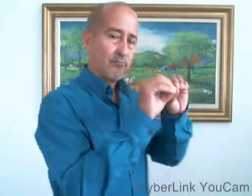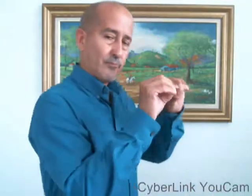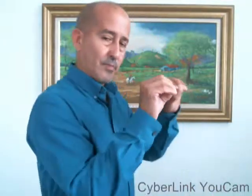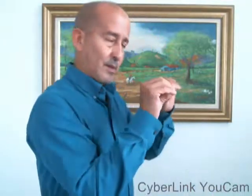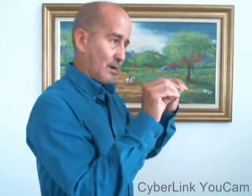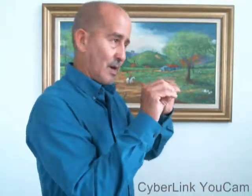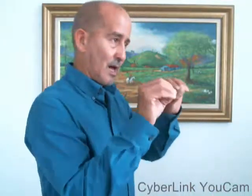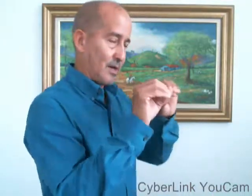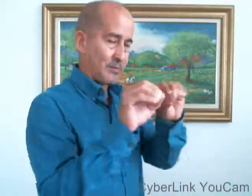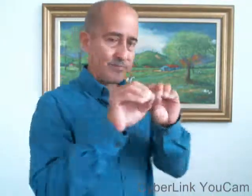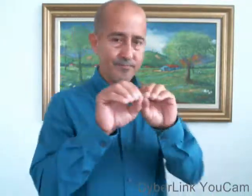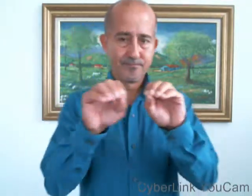Nada.